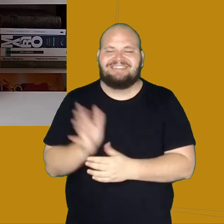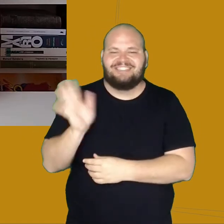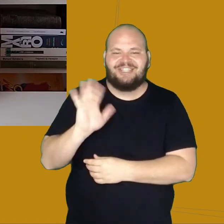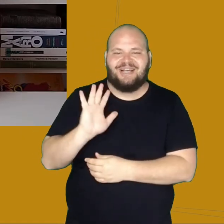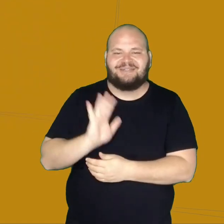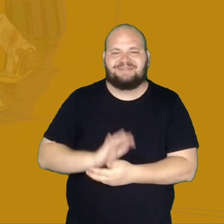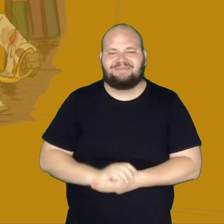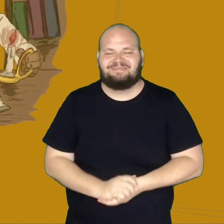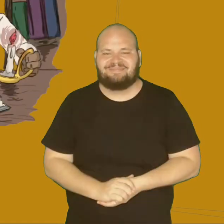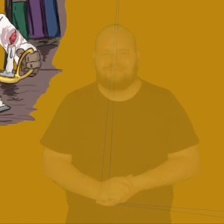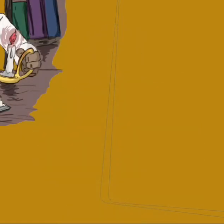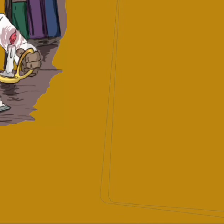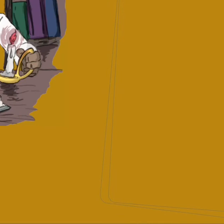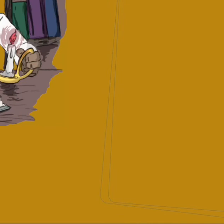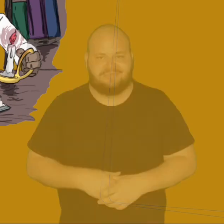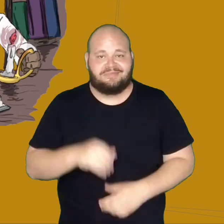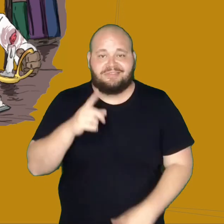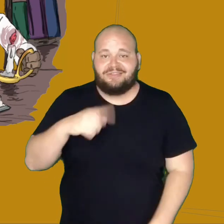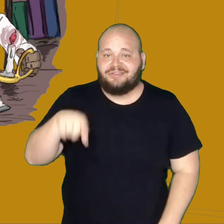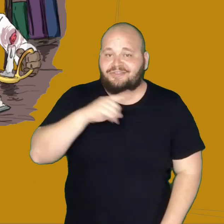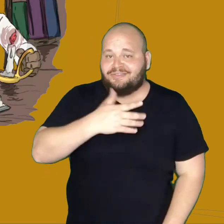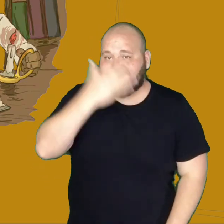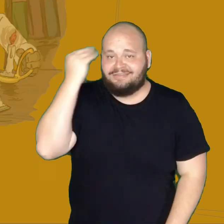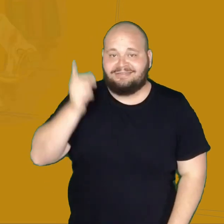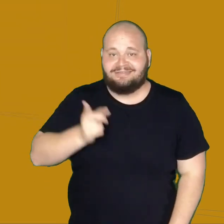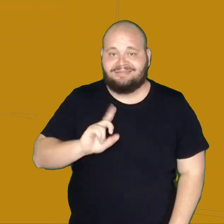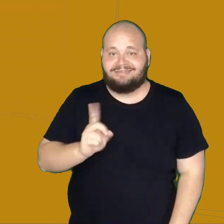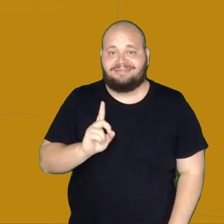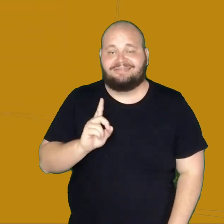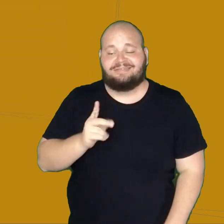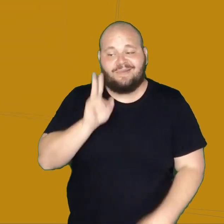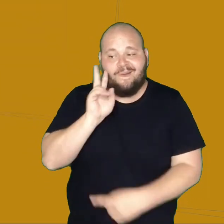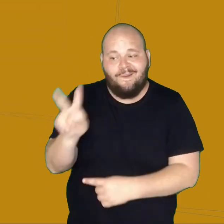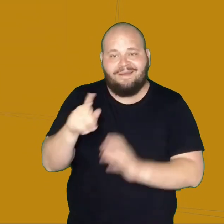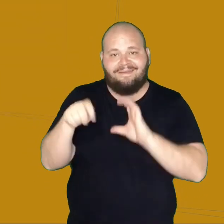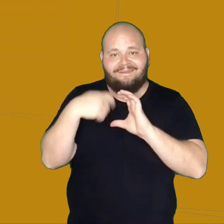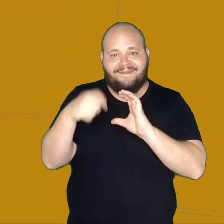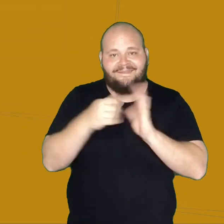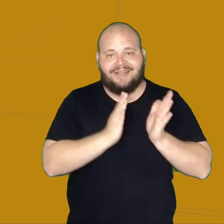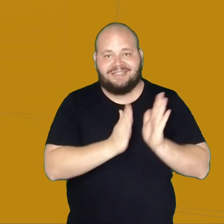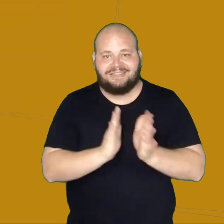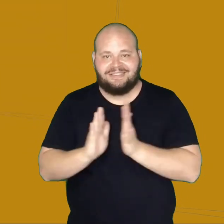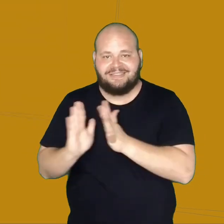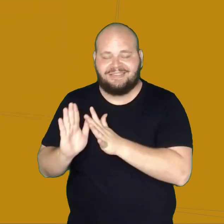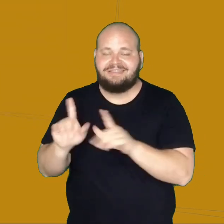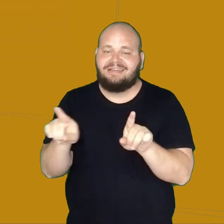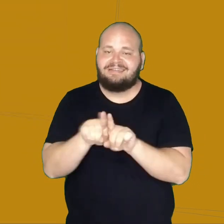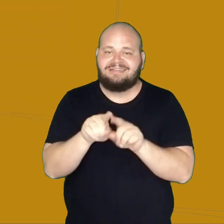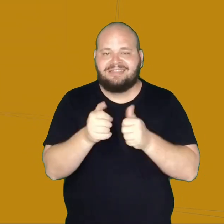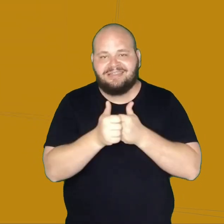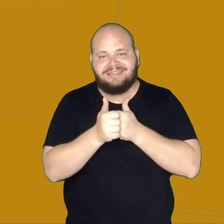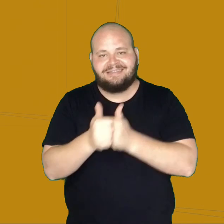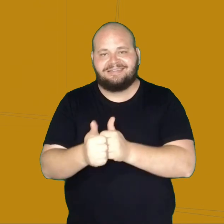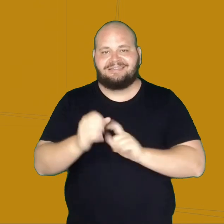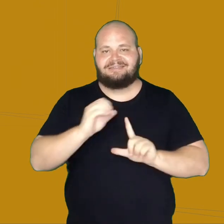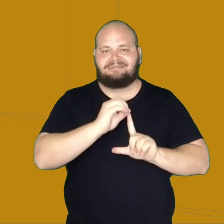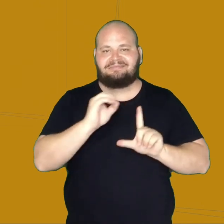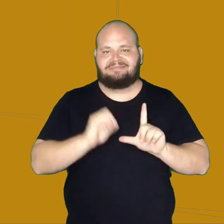mais! Não esqueça de conferir os outros vídeos da série e de seguir o Letras na Rede aqui,